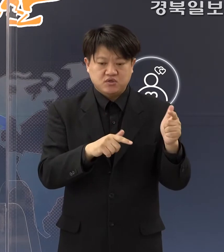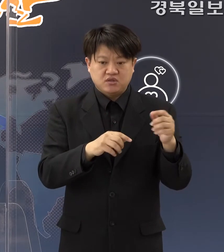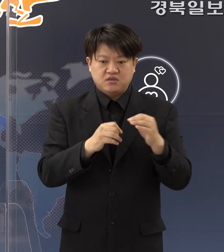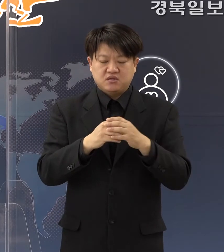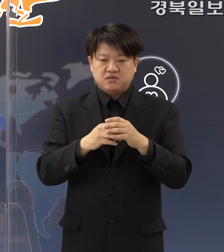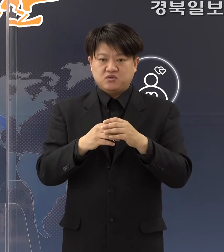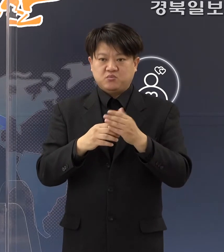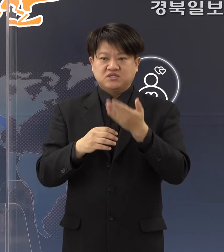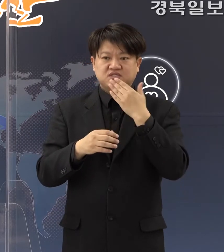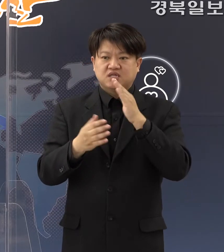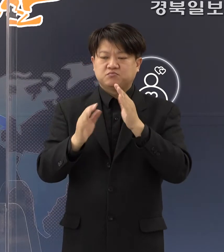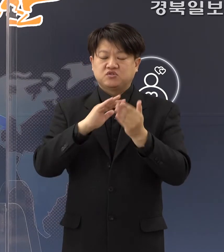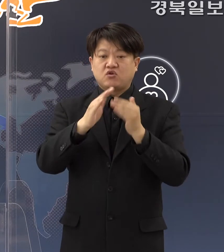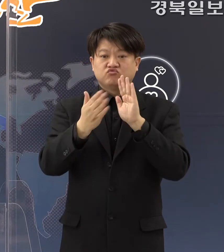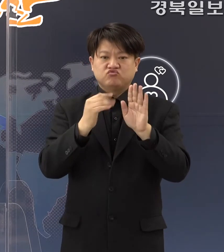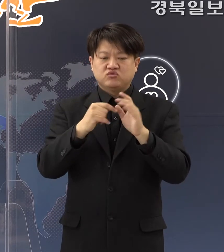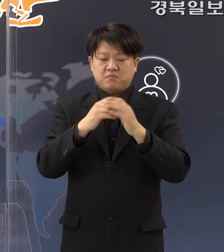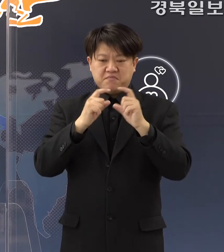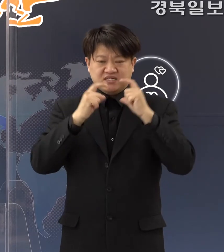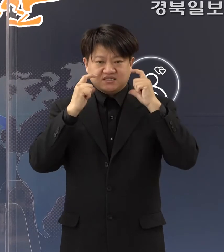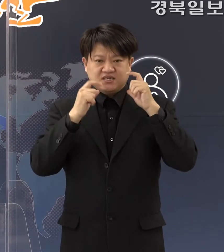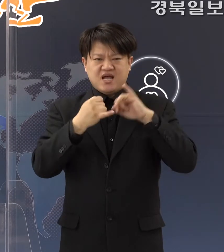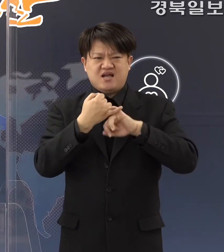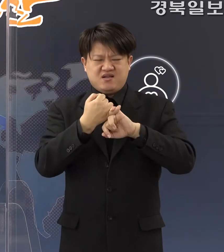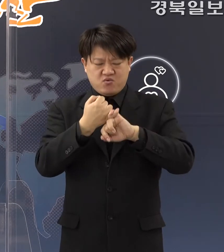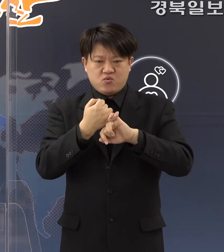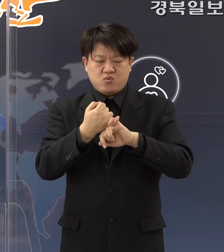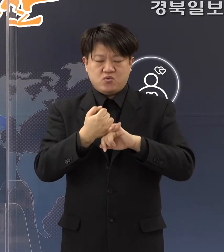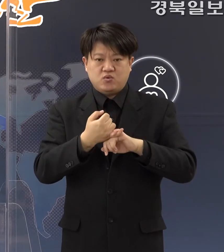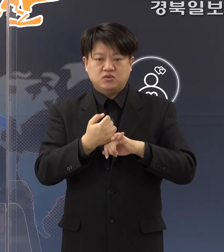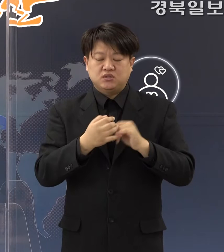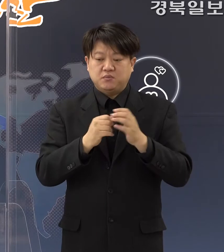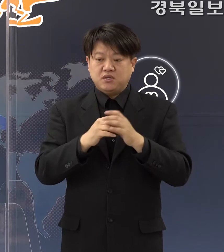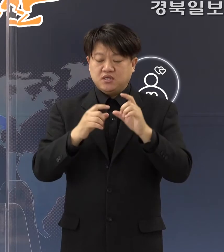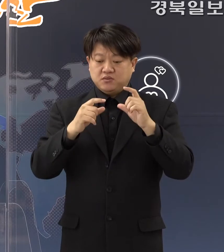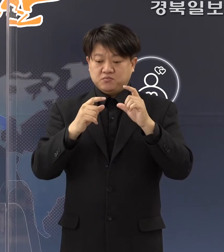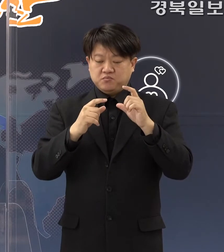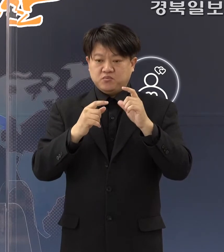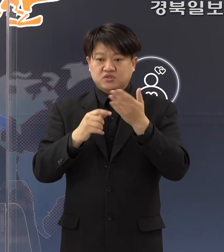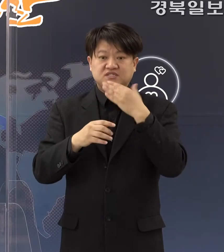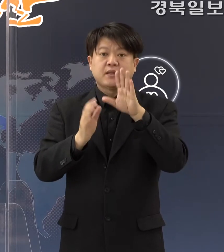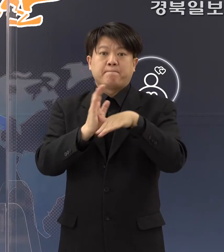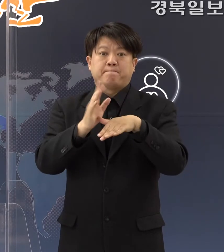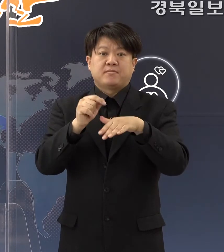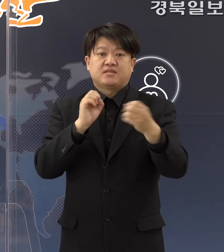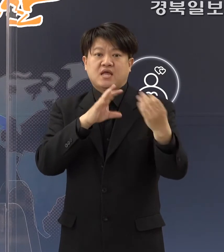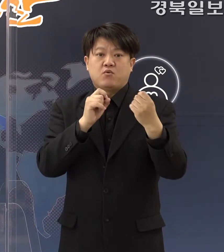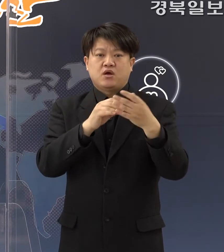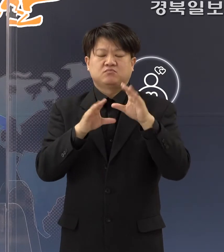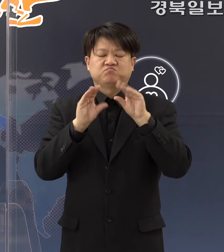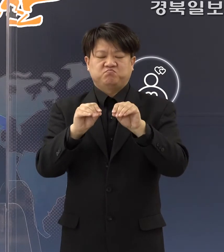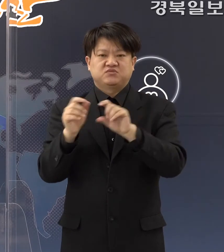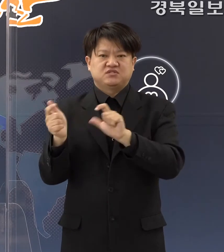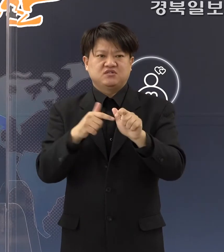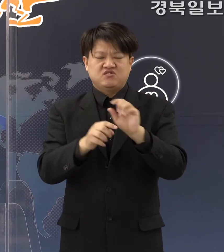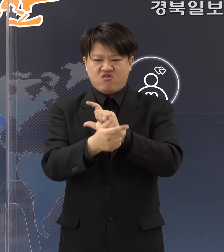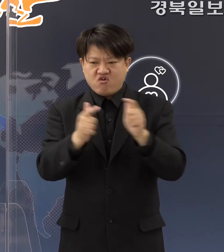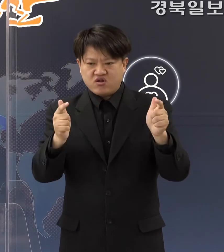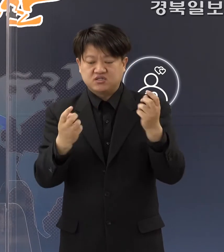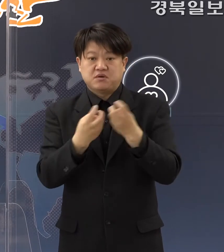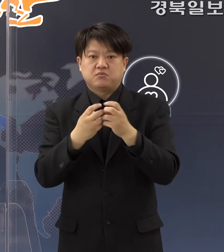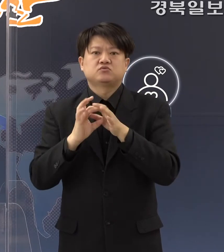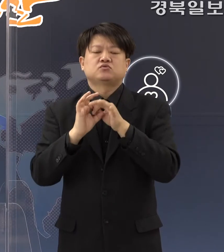항상 착용하고 식사 중 대화는 가급적 상가하는 등 이러한 여러 가지 조치를